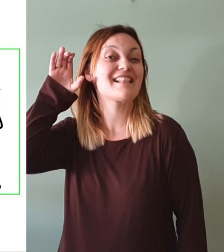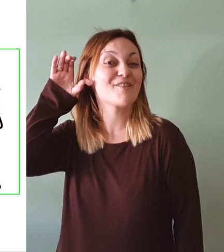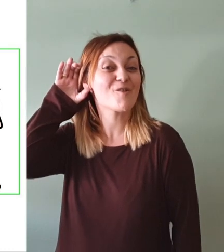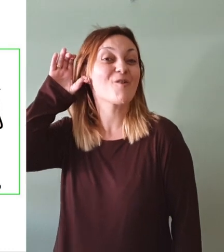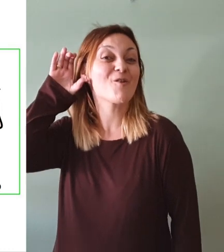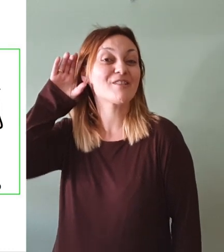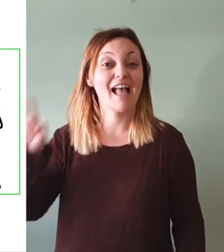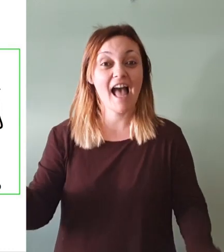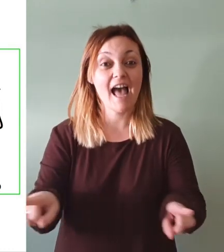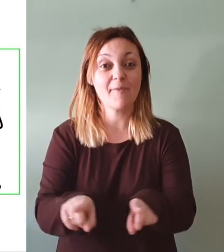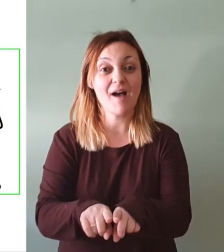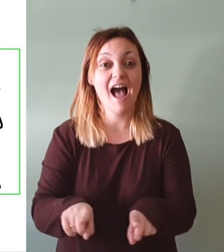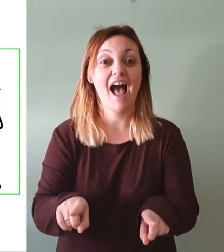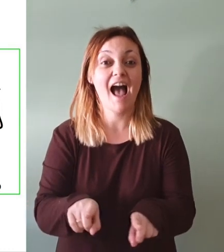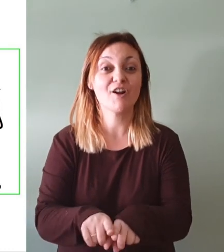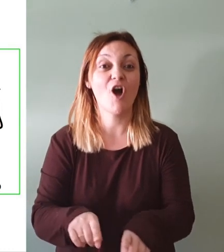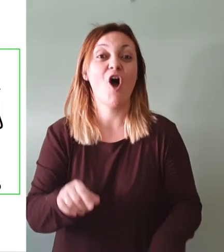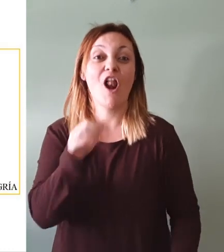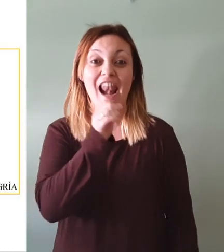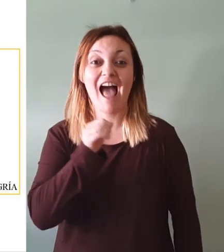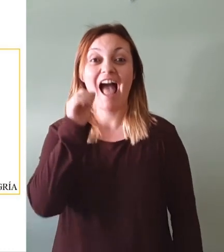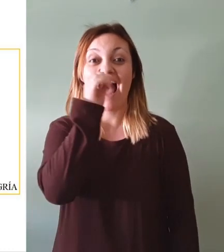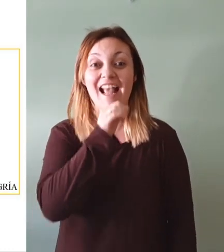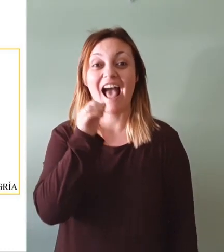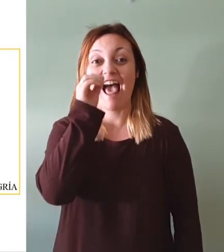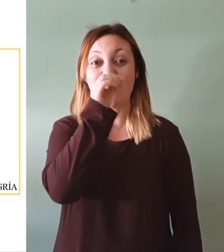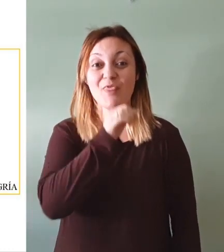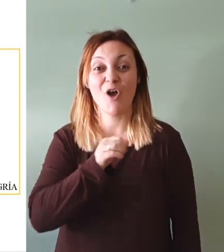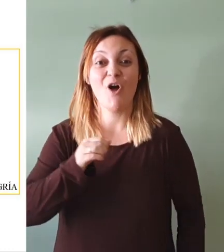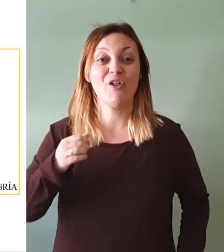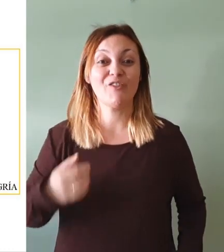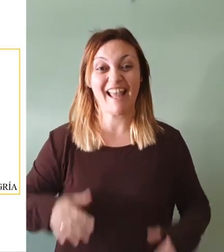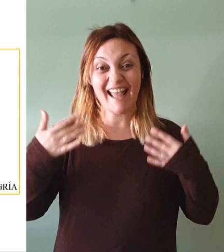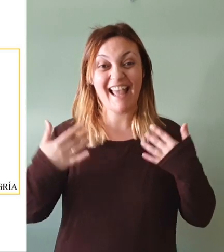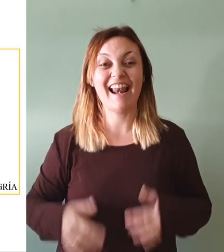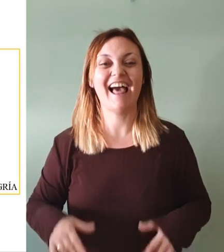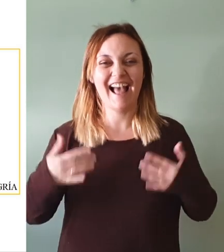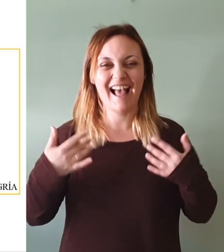Escucha hermano la canción de la